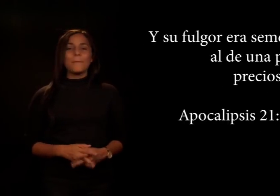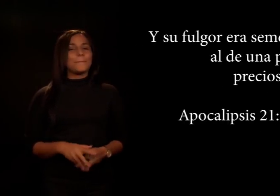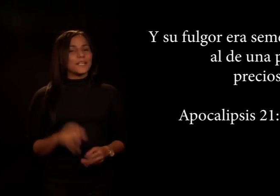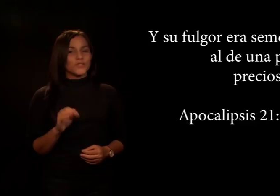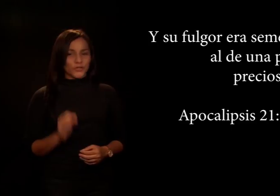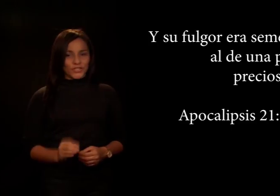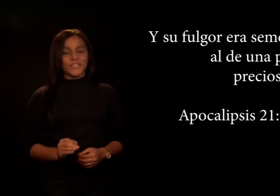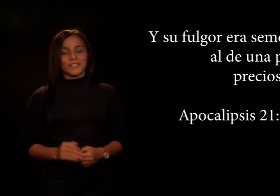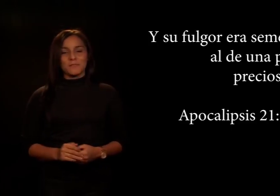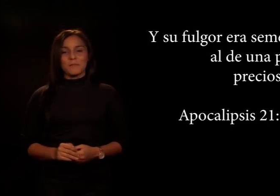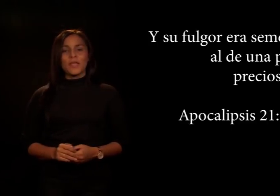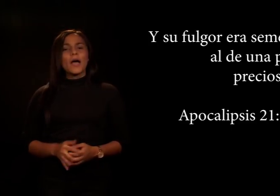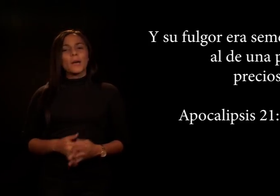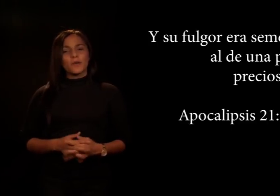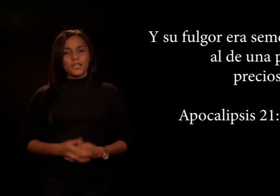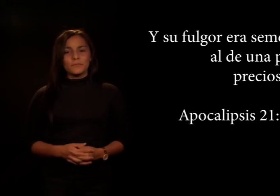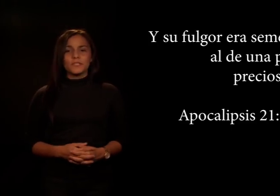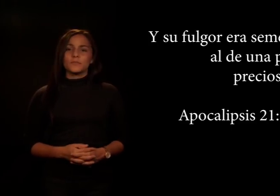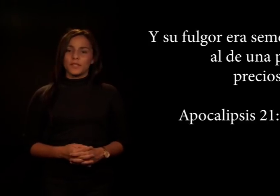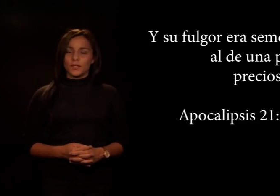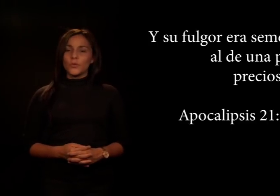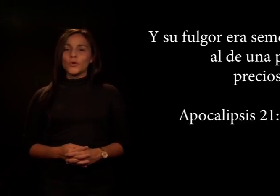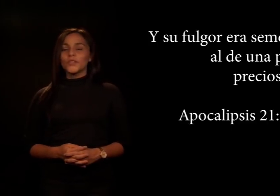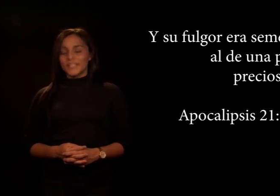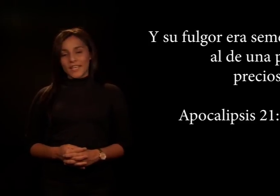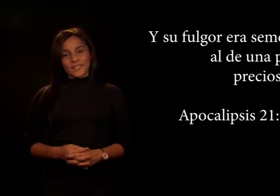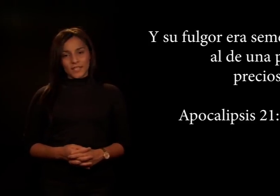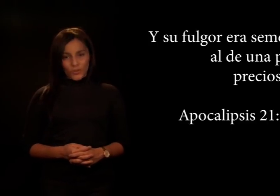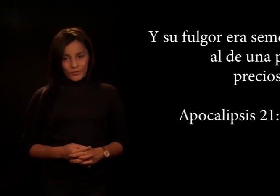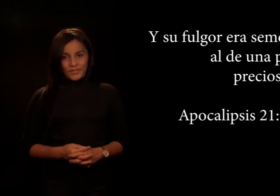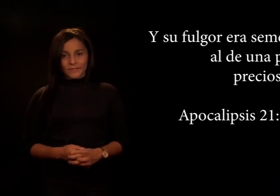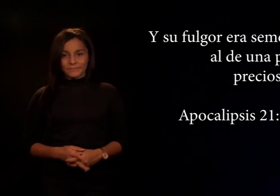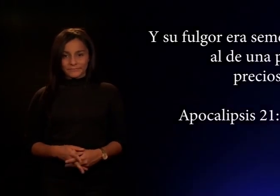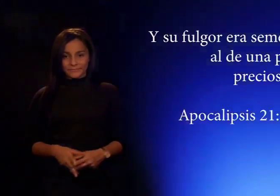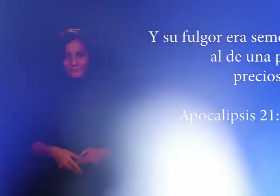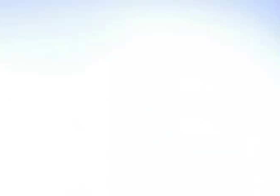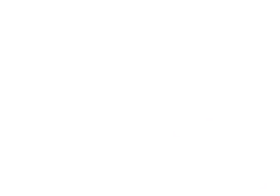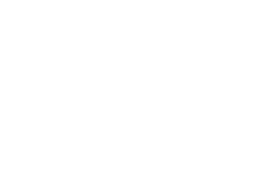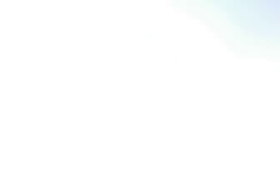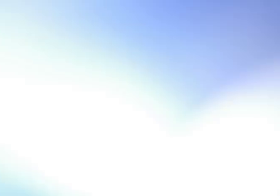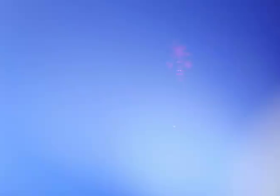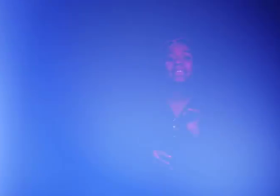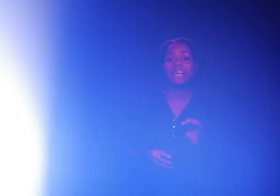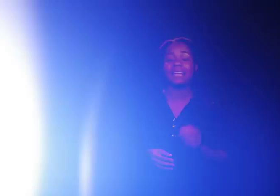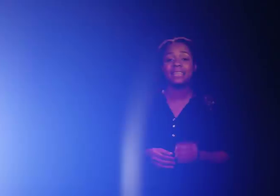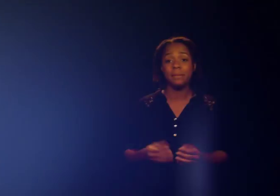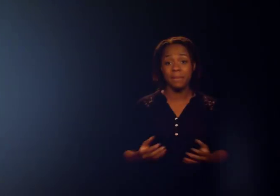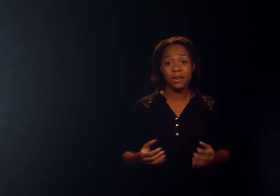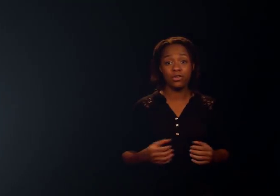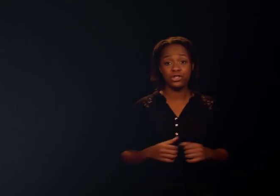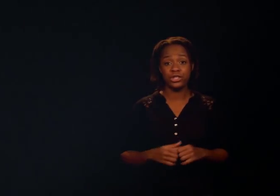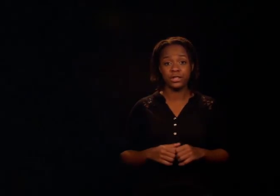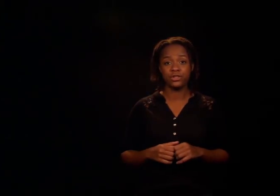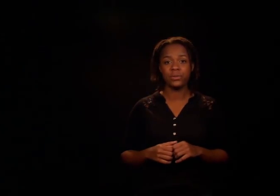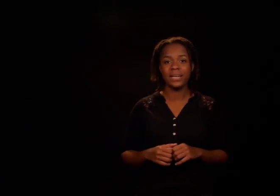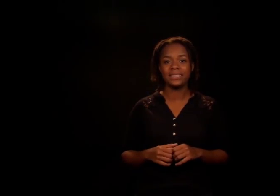preciosísima. Apocalipsis 21, 10 y 11. En la década de 1840,